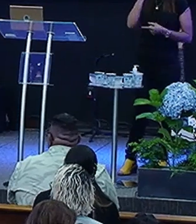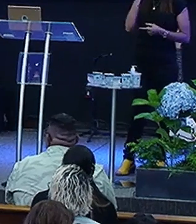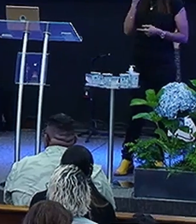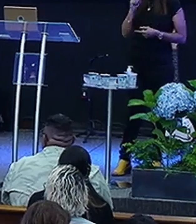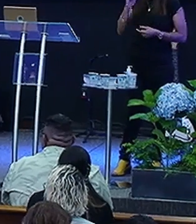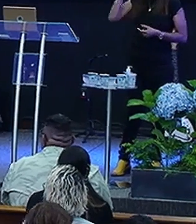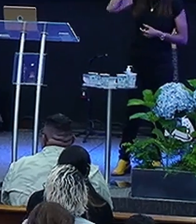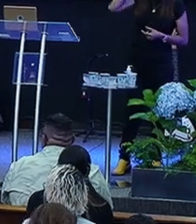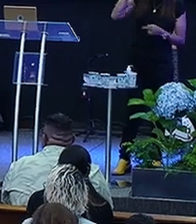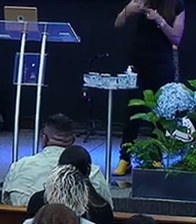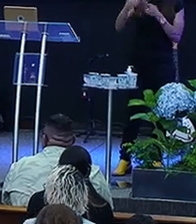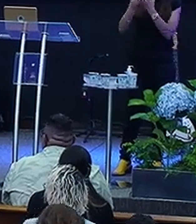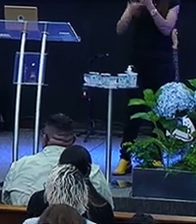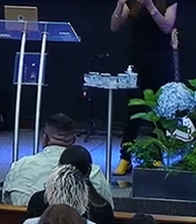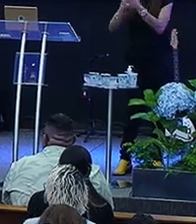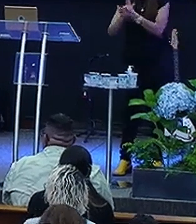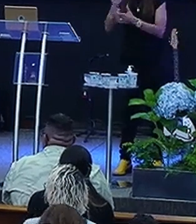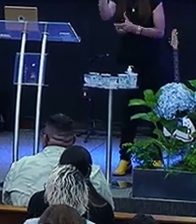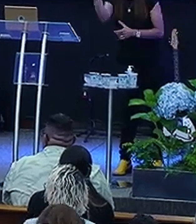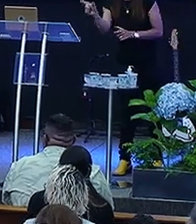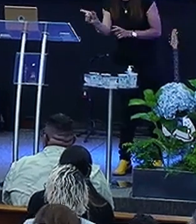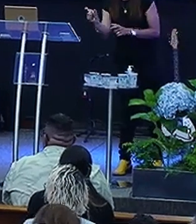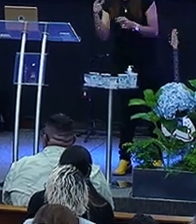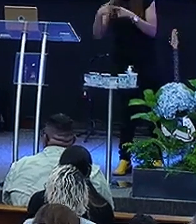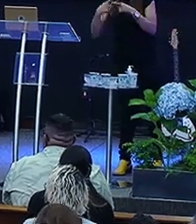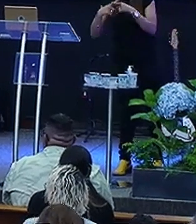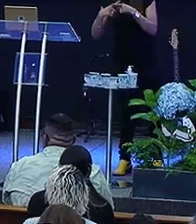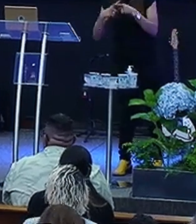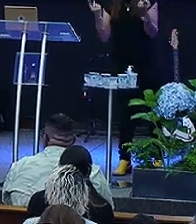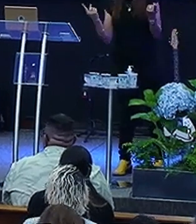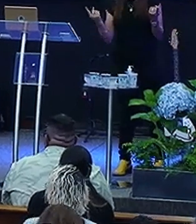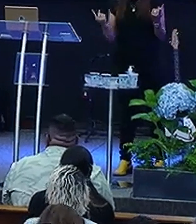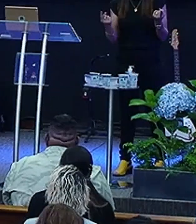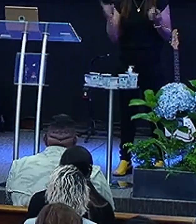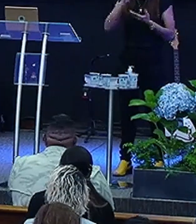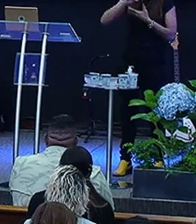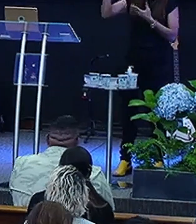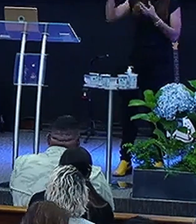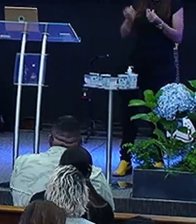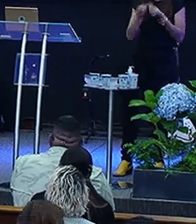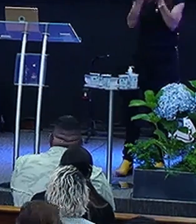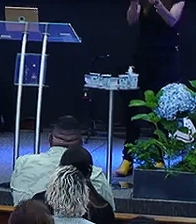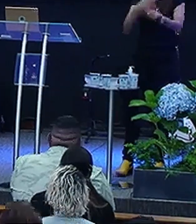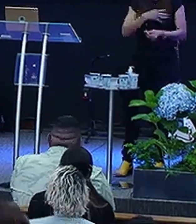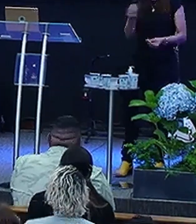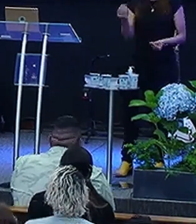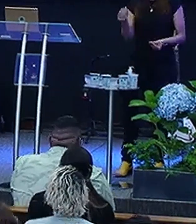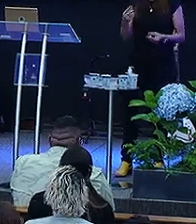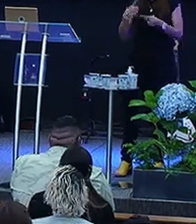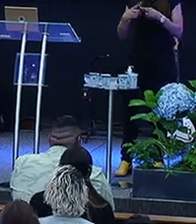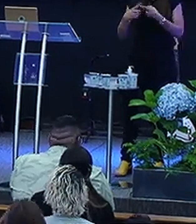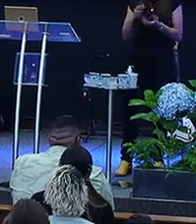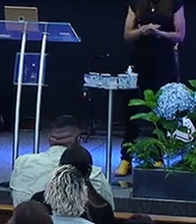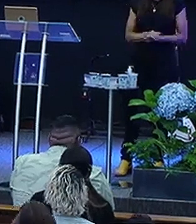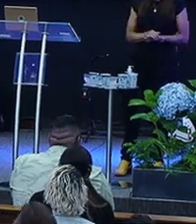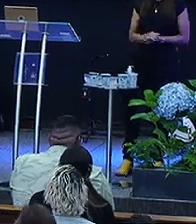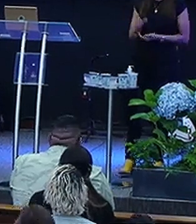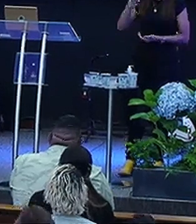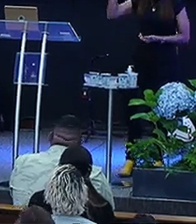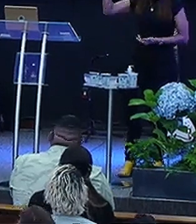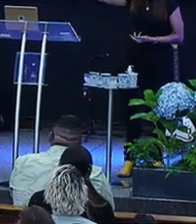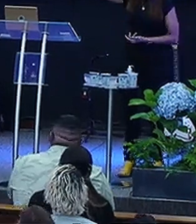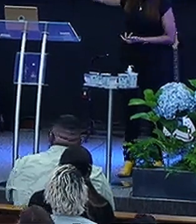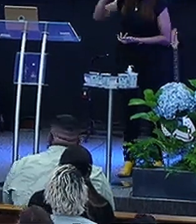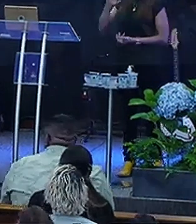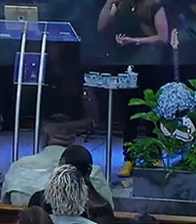Você entende Por que você casou Com essa pessoa? Você entende Por que Deus te deu Esse filho? Vou falar uma coisa pra você Sabe o Deus Uma vez falou comigo?